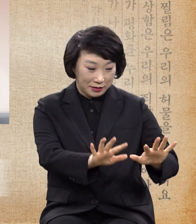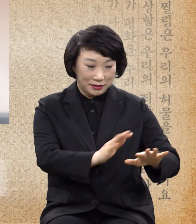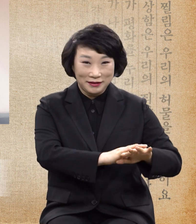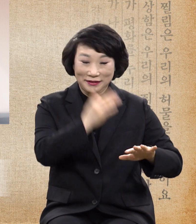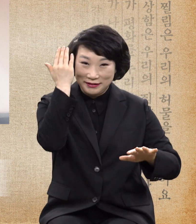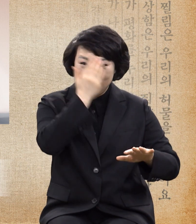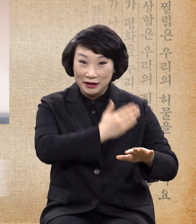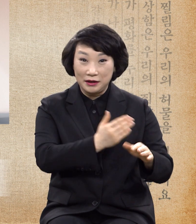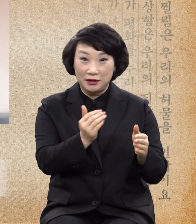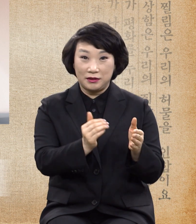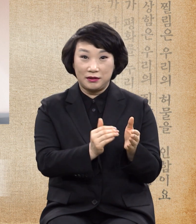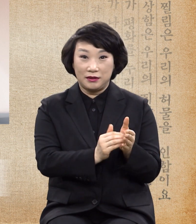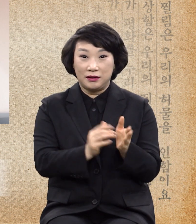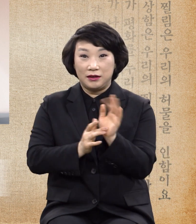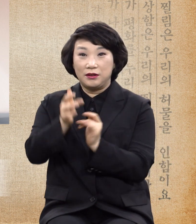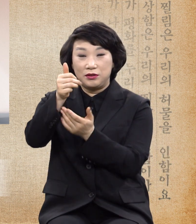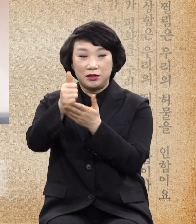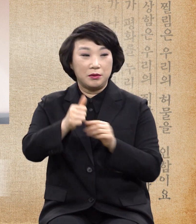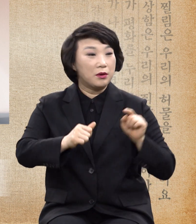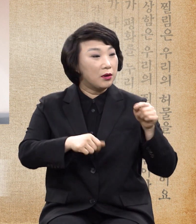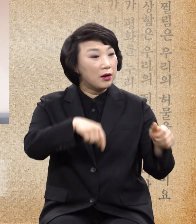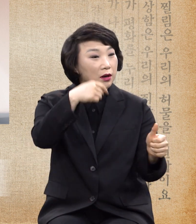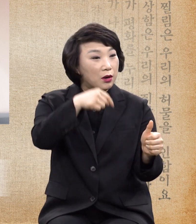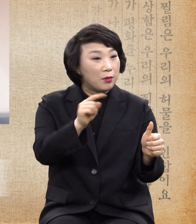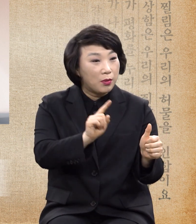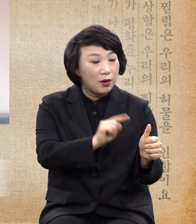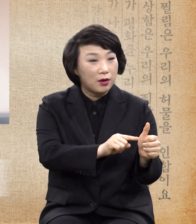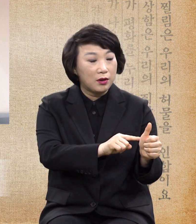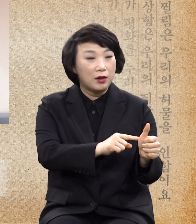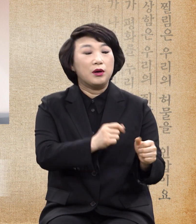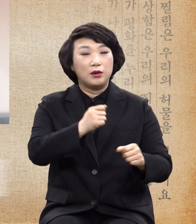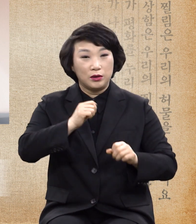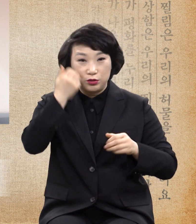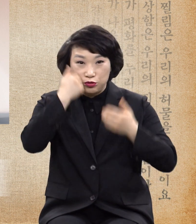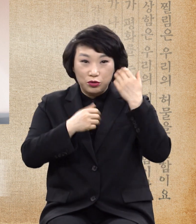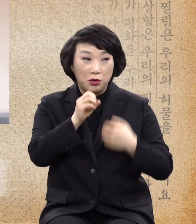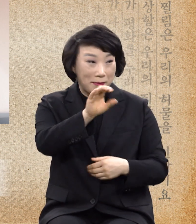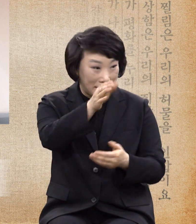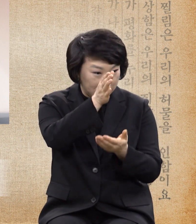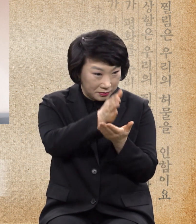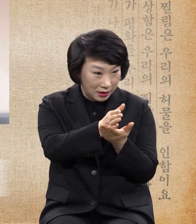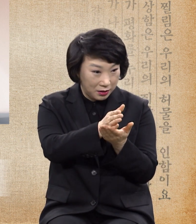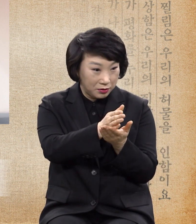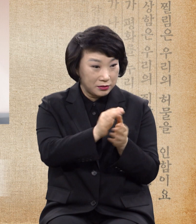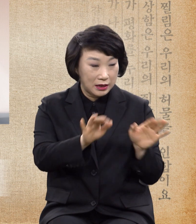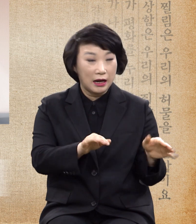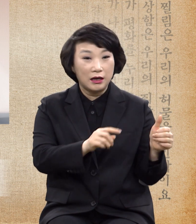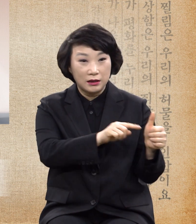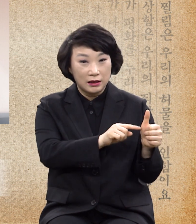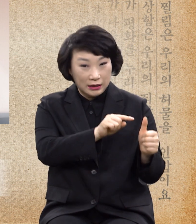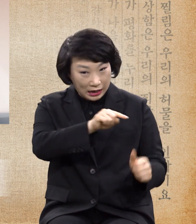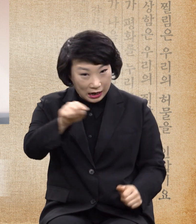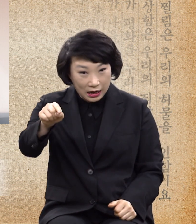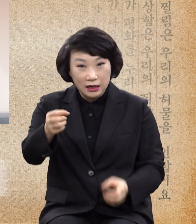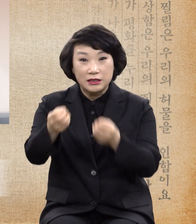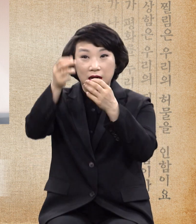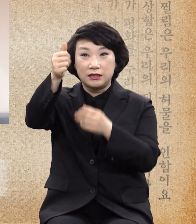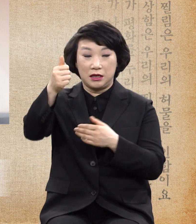진지라 예수께서 이르시되 삶과 아무에게도 이르지 말고 다만 가서 제사장에게 네